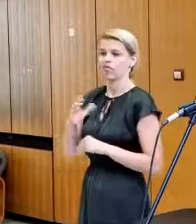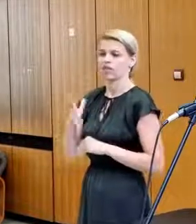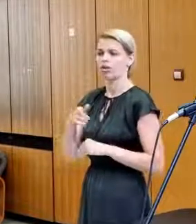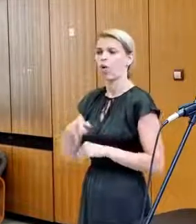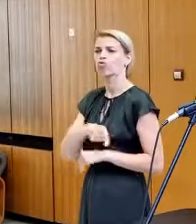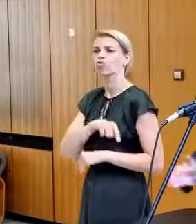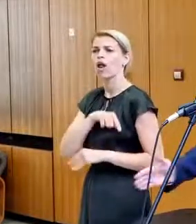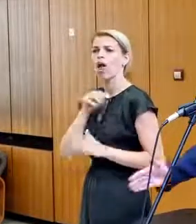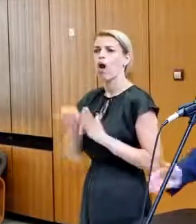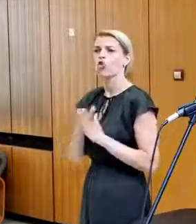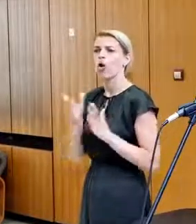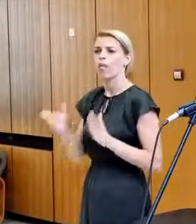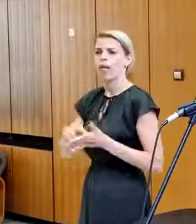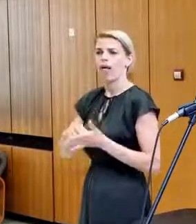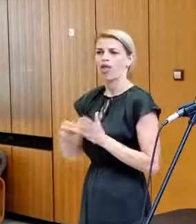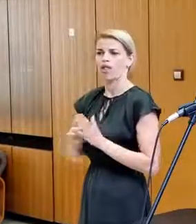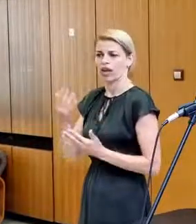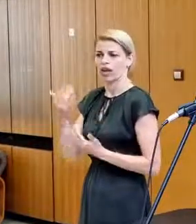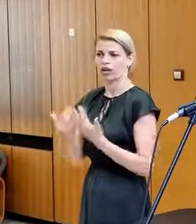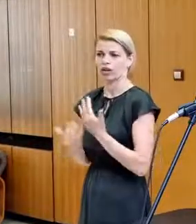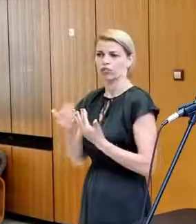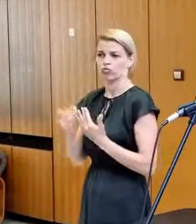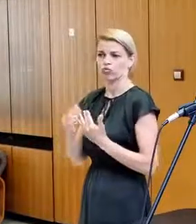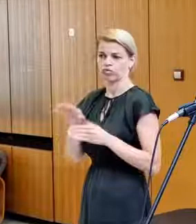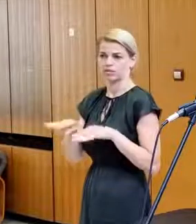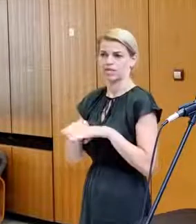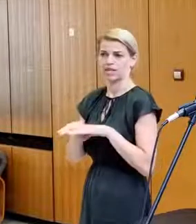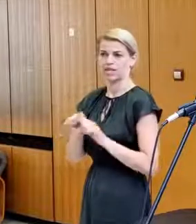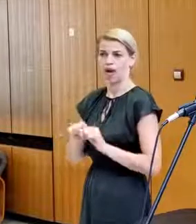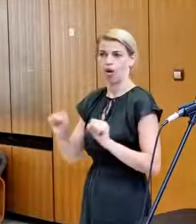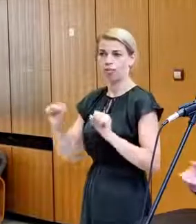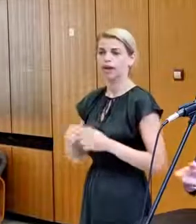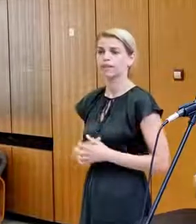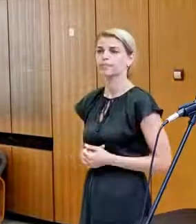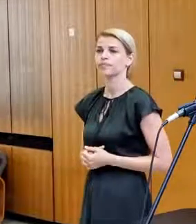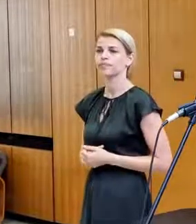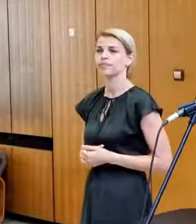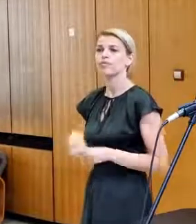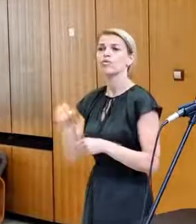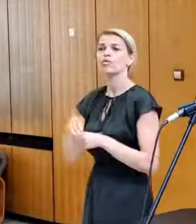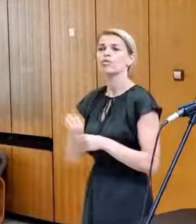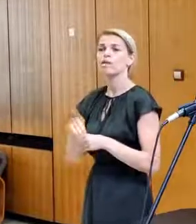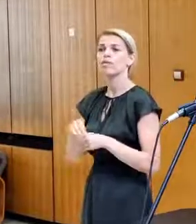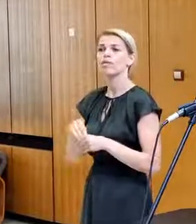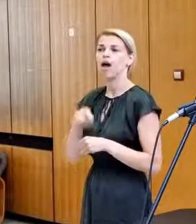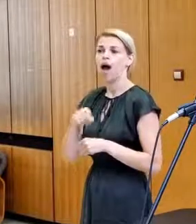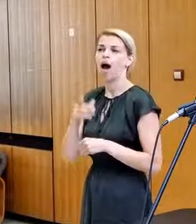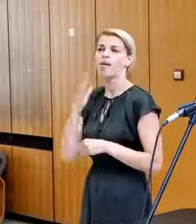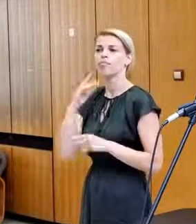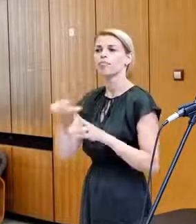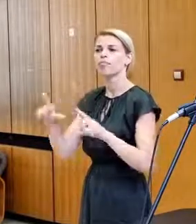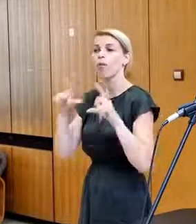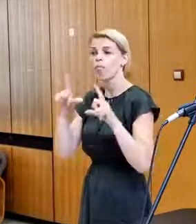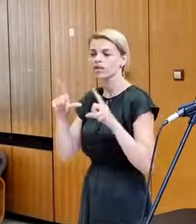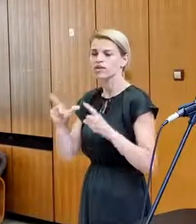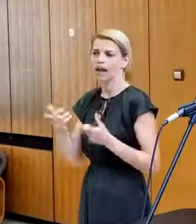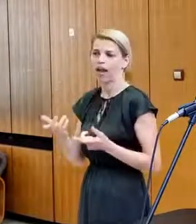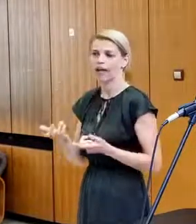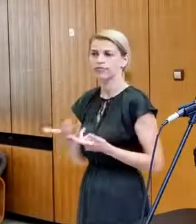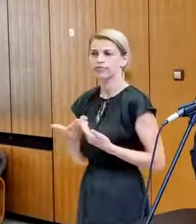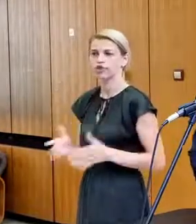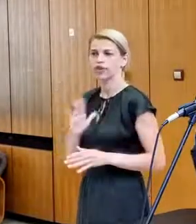Je to v rámci dlhodobo plánovaného rozpočtu rezortu obrany. Čiže bol to síce populistický, ale slabý pokus.